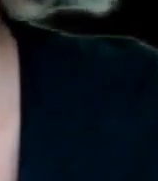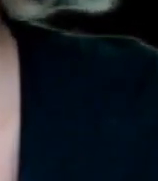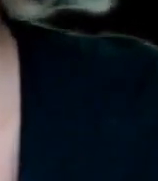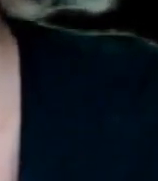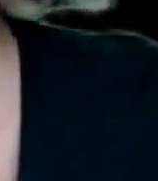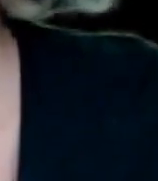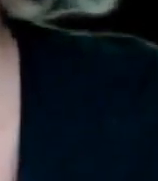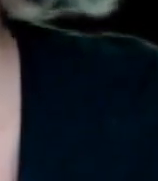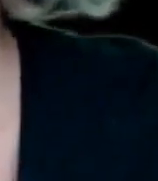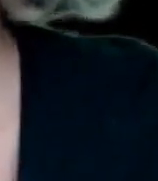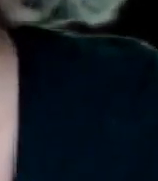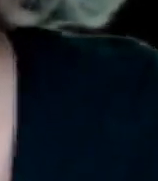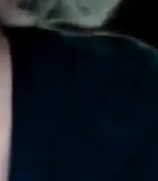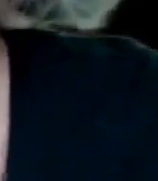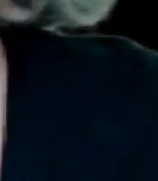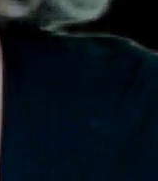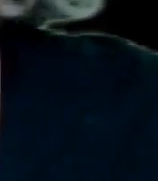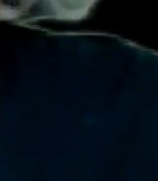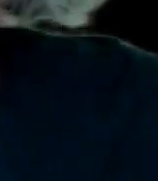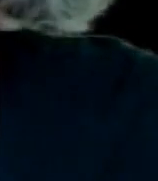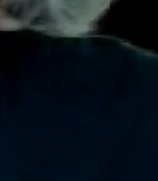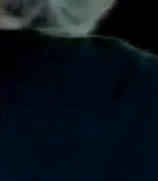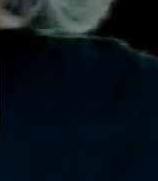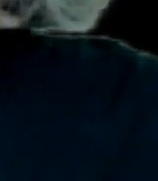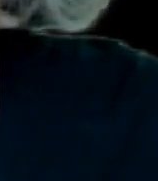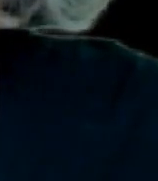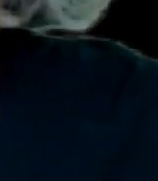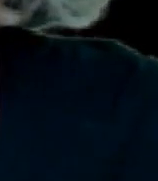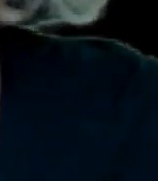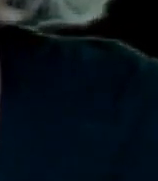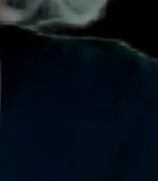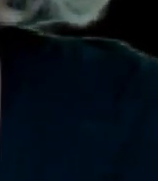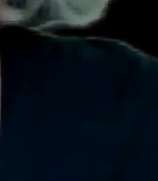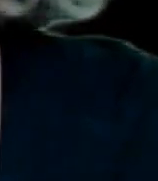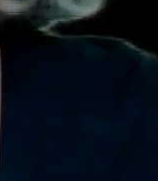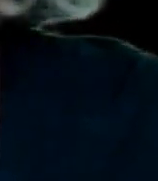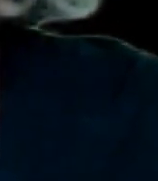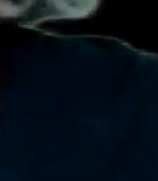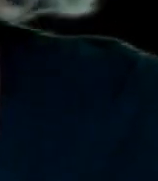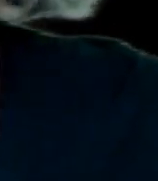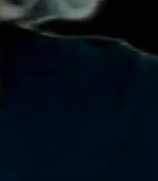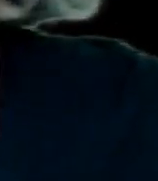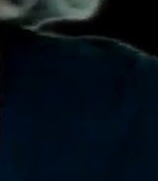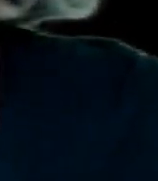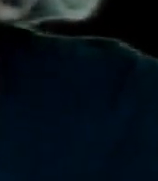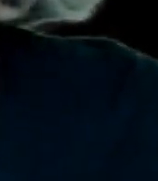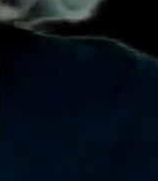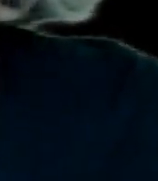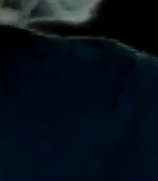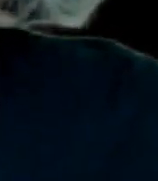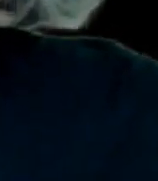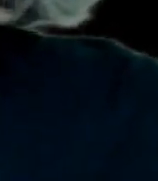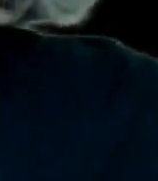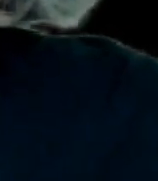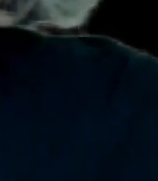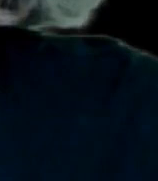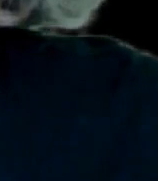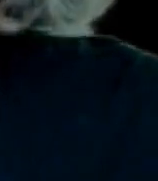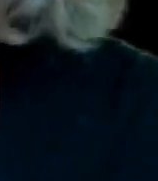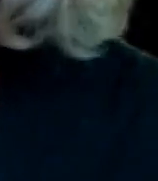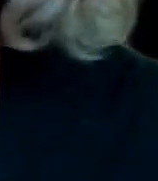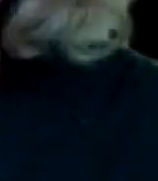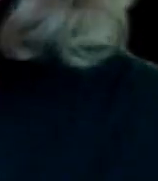trabajando por ahí para que después los poderes se le siguen quitando a todo ese menos del 1